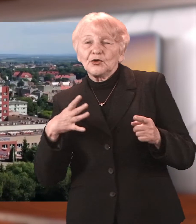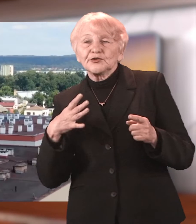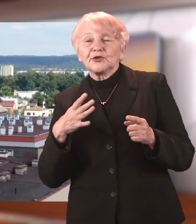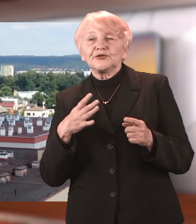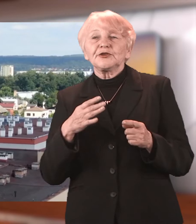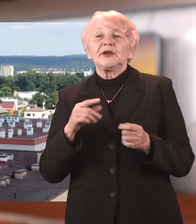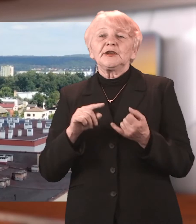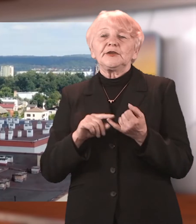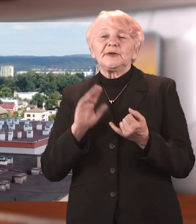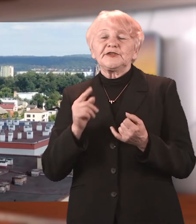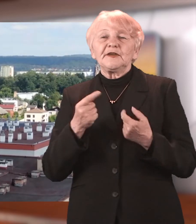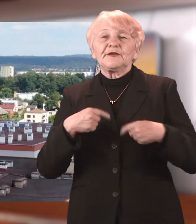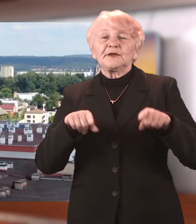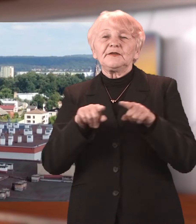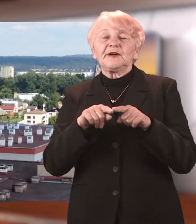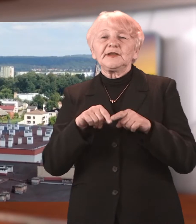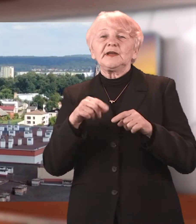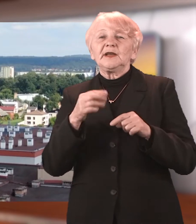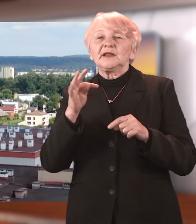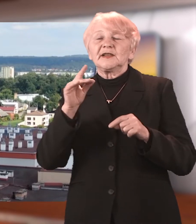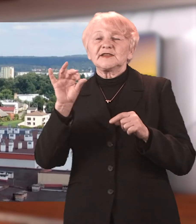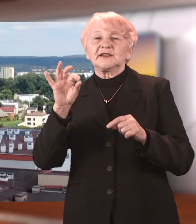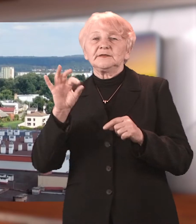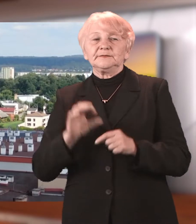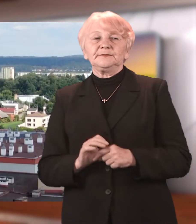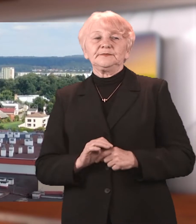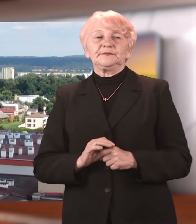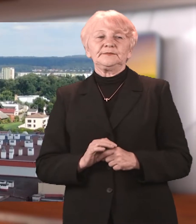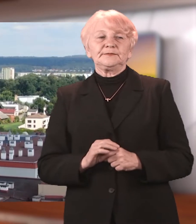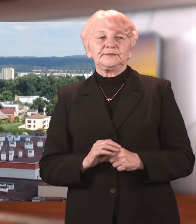oddział, będzie musiało mieć wykonany test, który wykluczy COVID-19.